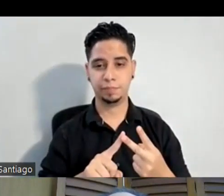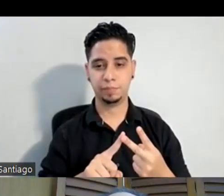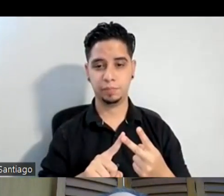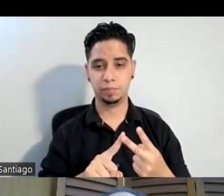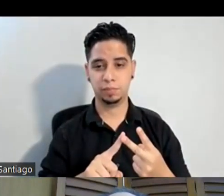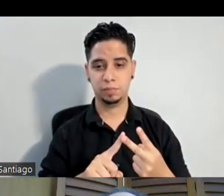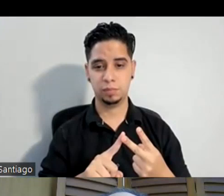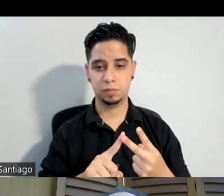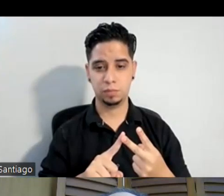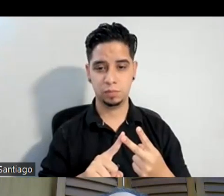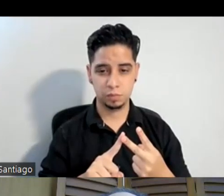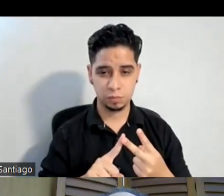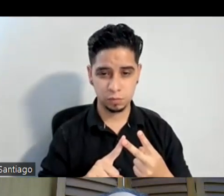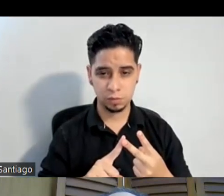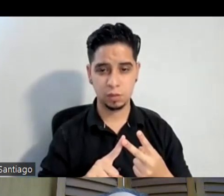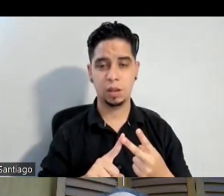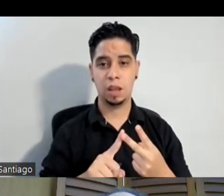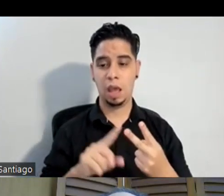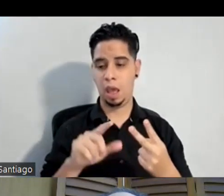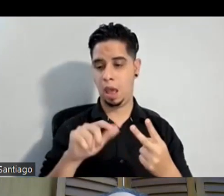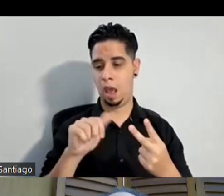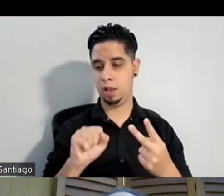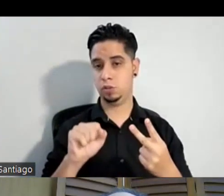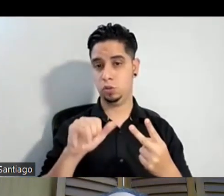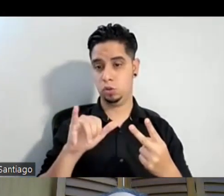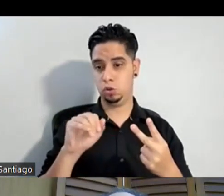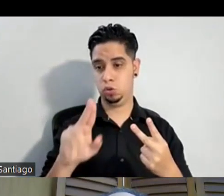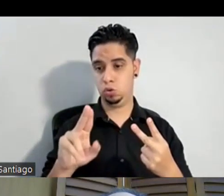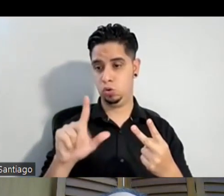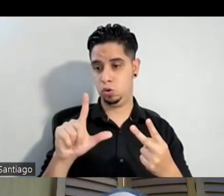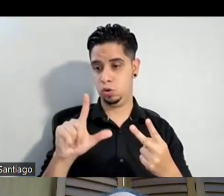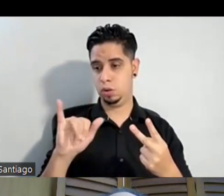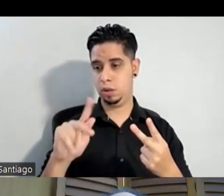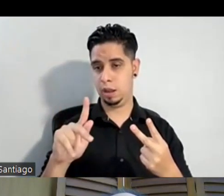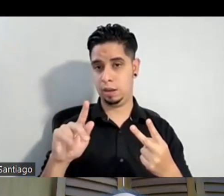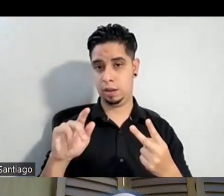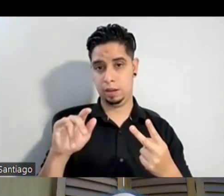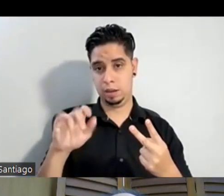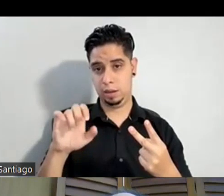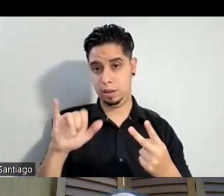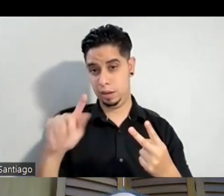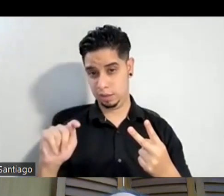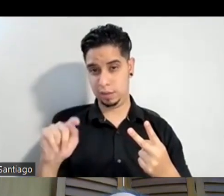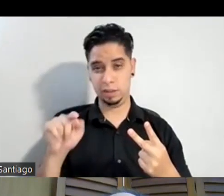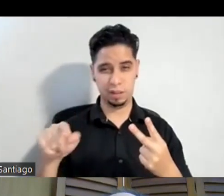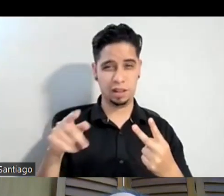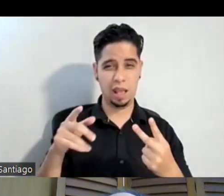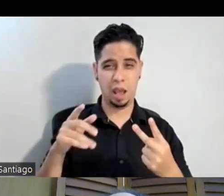en As You Like It en A Vuestro Gusto en Ayupi también que era un personaje cortito